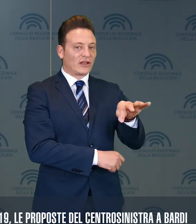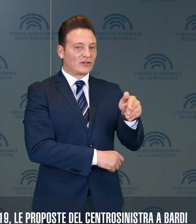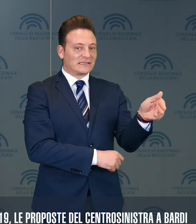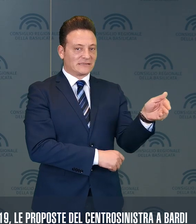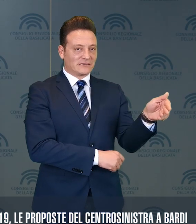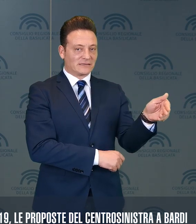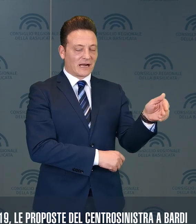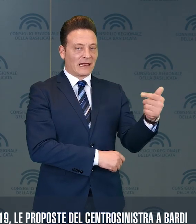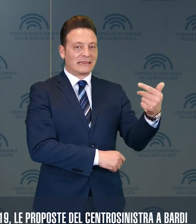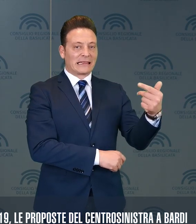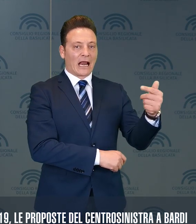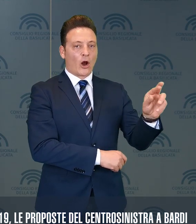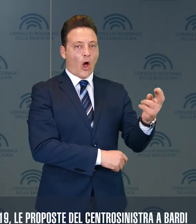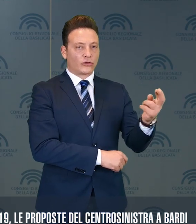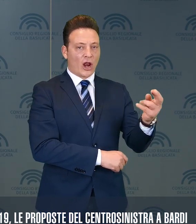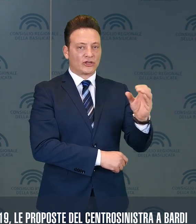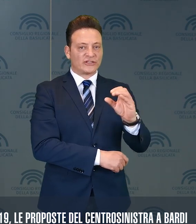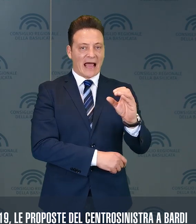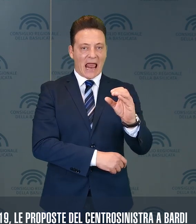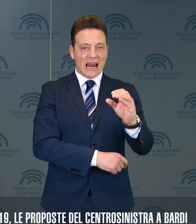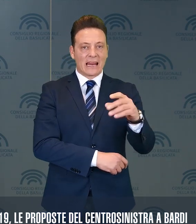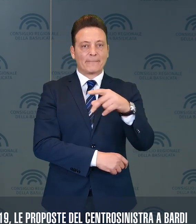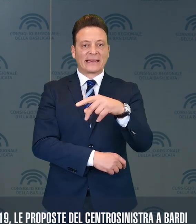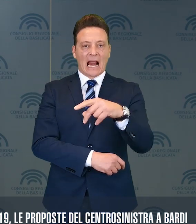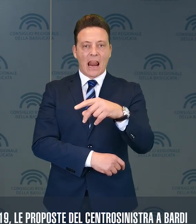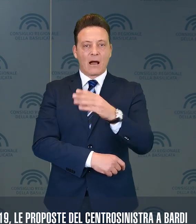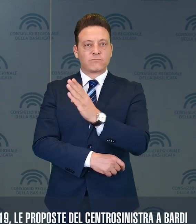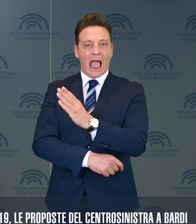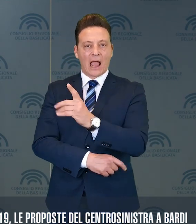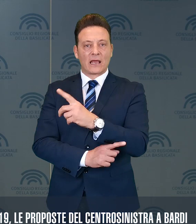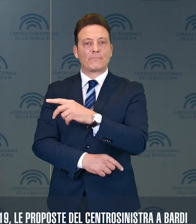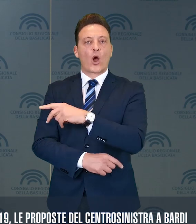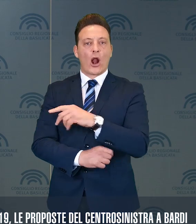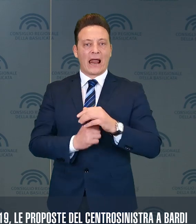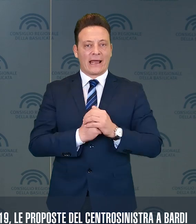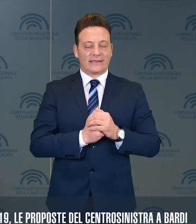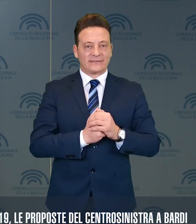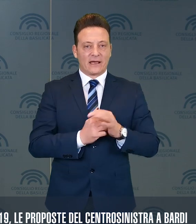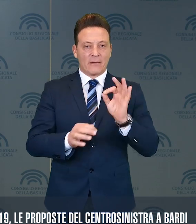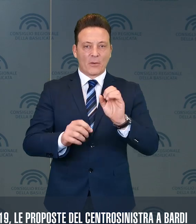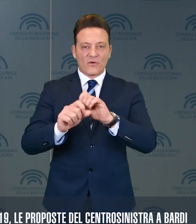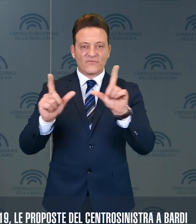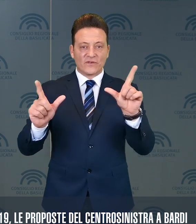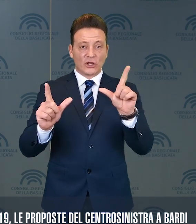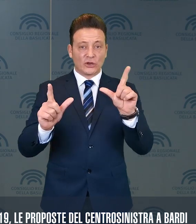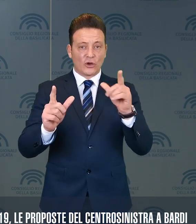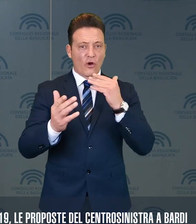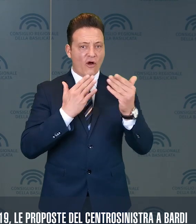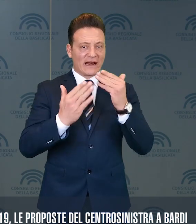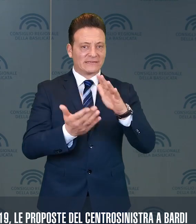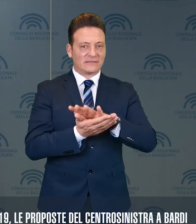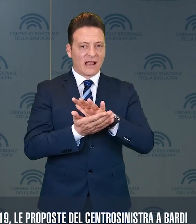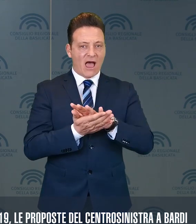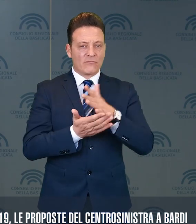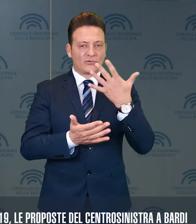-sinistra, Trerrotola, Cifarelli, Pittella, Braia e Polese, in una videoconferenza stampa hanno